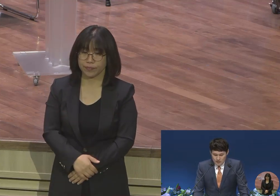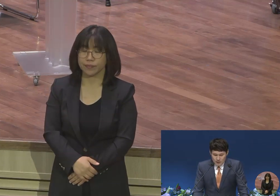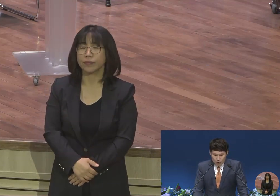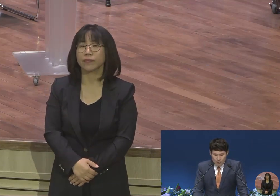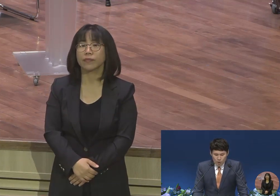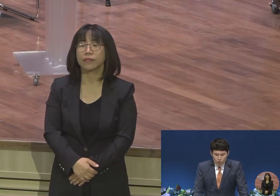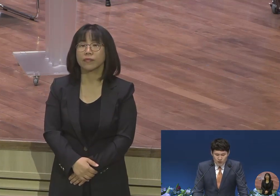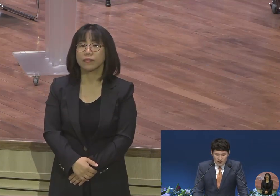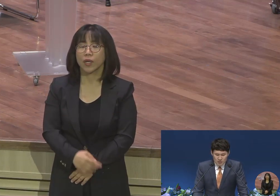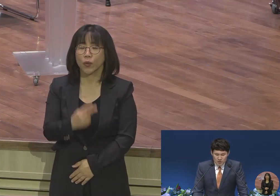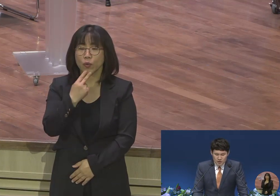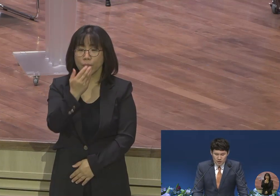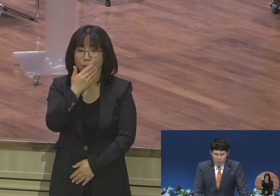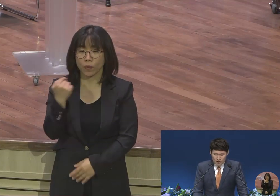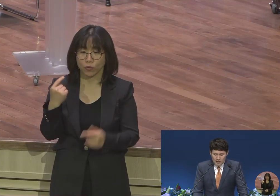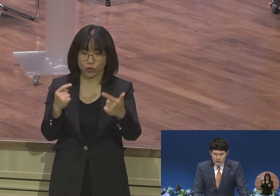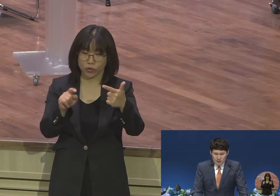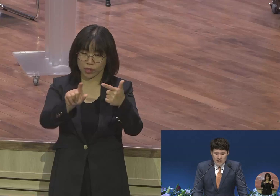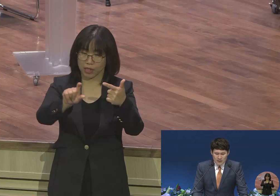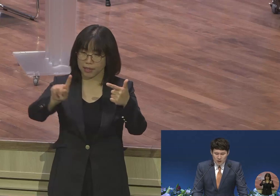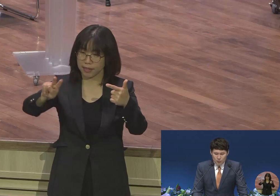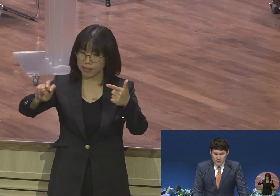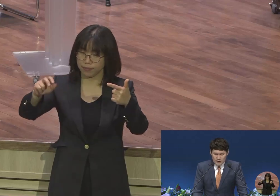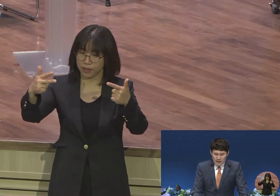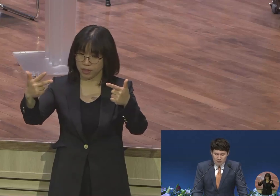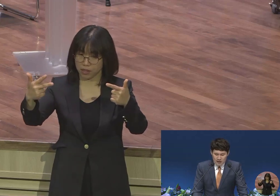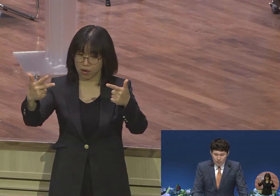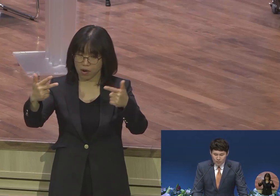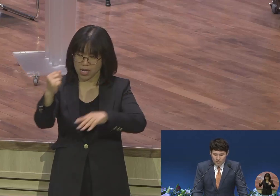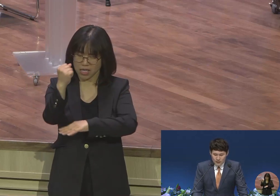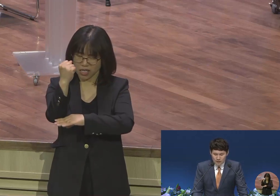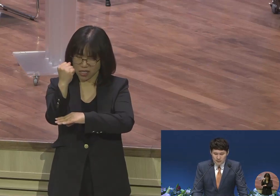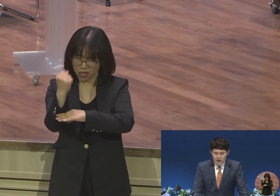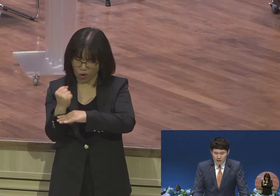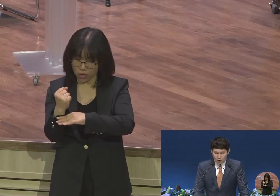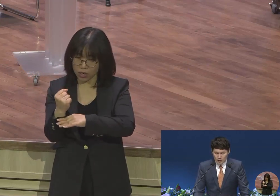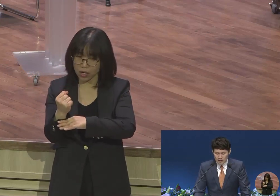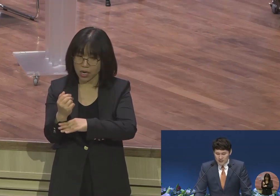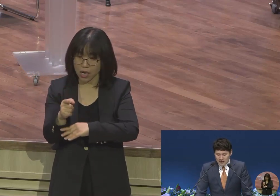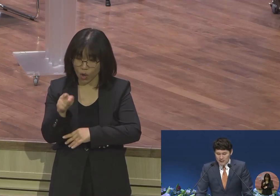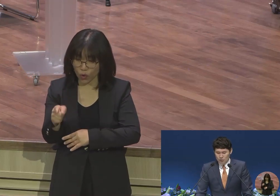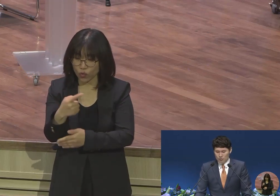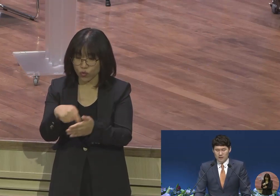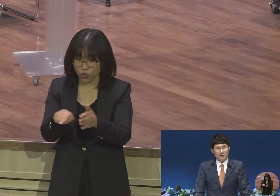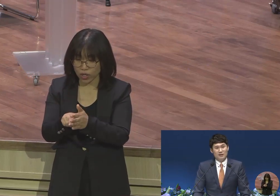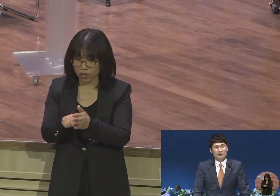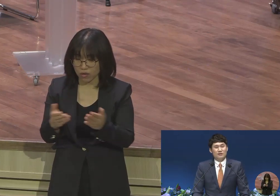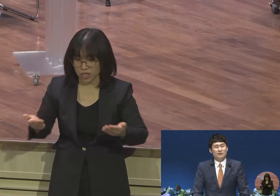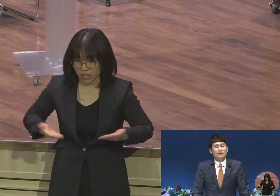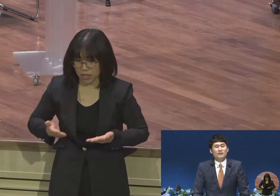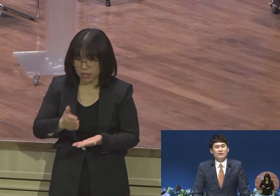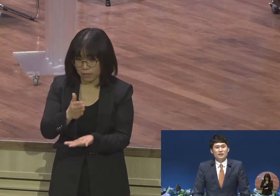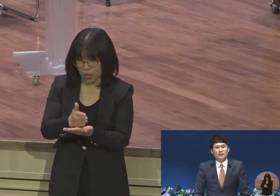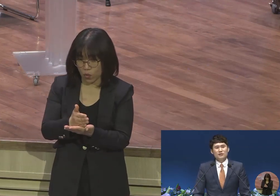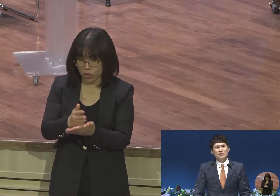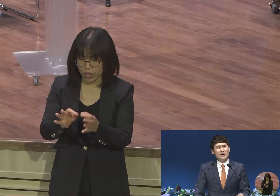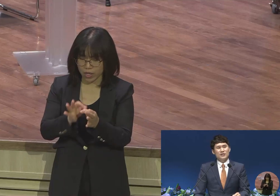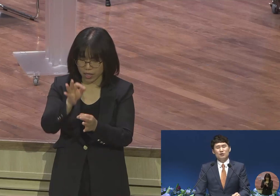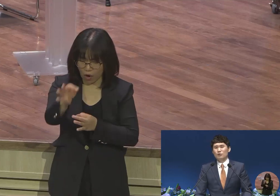요한복음 6장 27절에도 보니까 썩을 양식을 위하여 일하지 말고 영생하도록 있는 양식을 위해서 하라 썩을 양식을